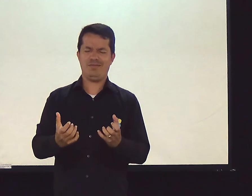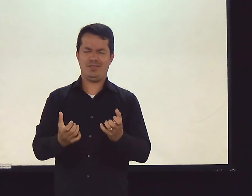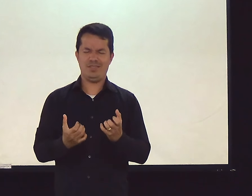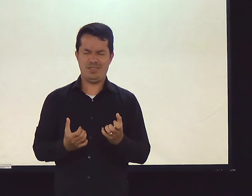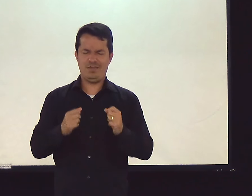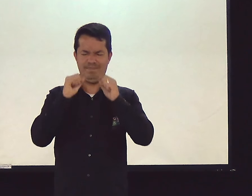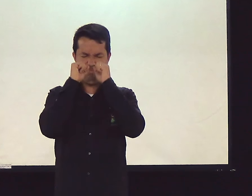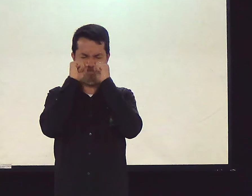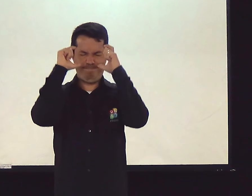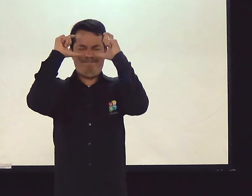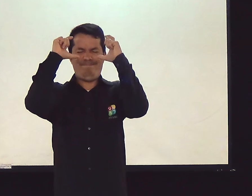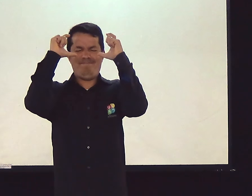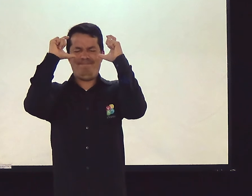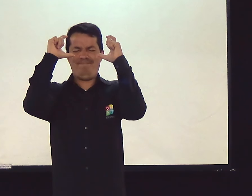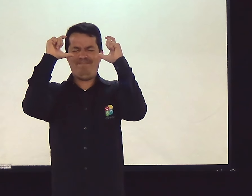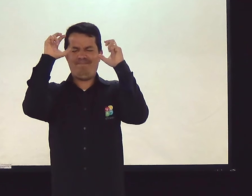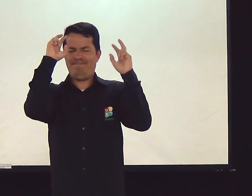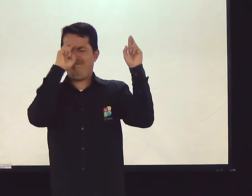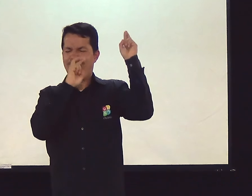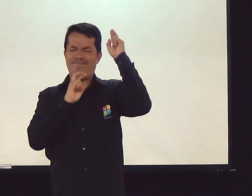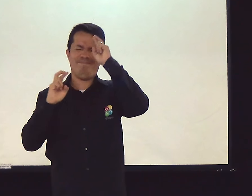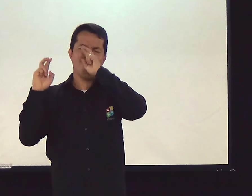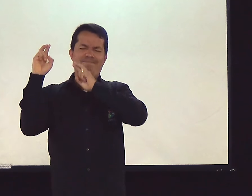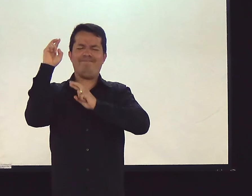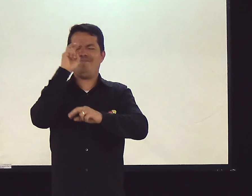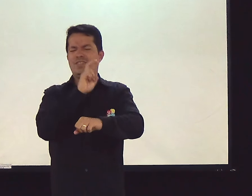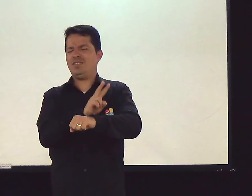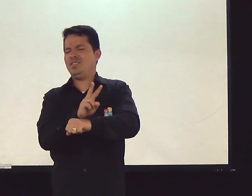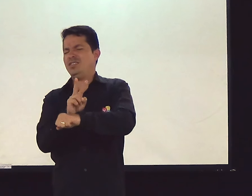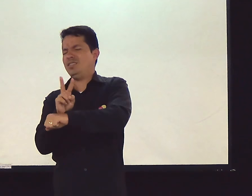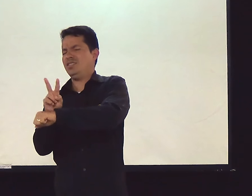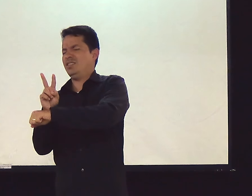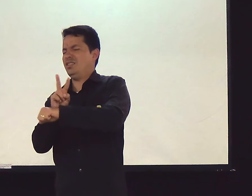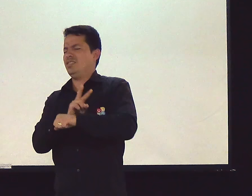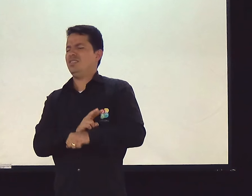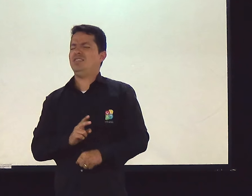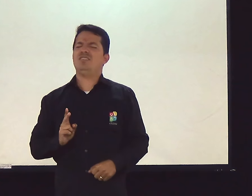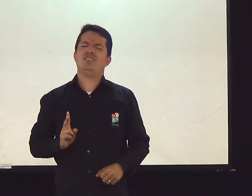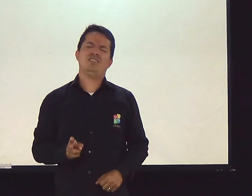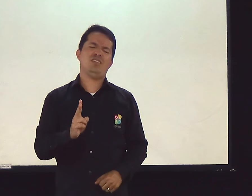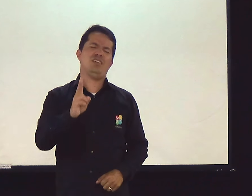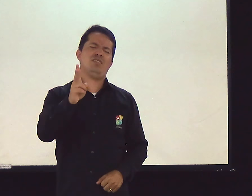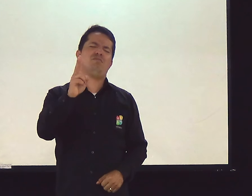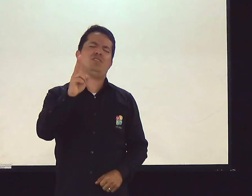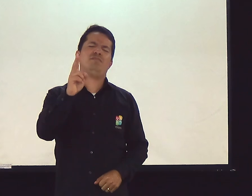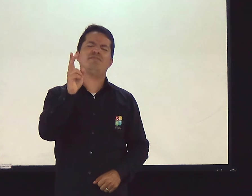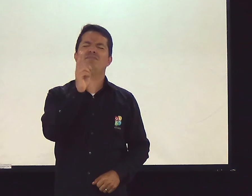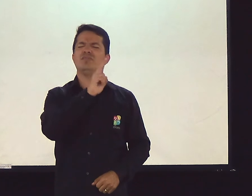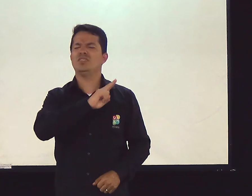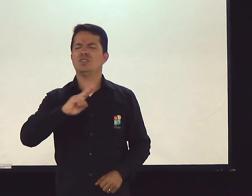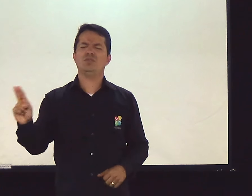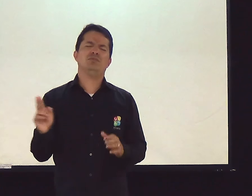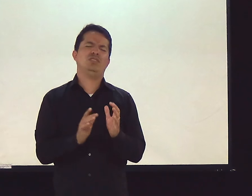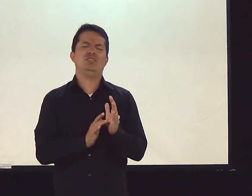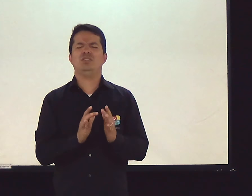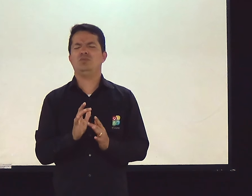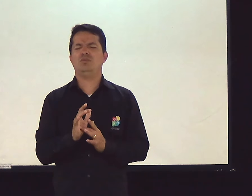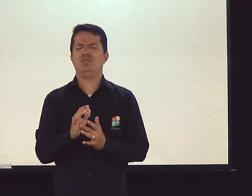É isso que nós queremos, Senhor. Sermos mais vigilantes. Mais atentos. Mais preocupados com as situações também, Deus. Em nome